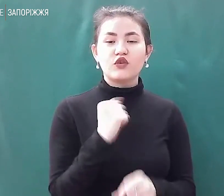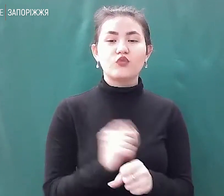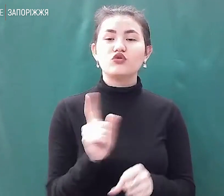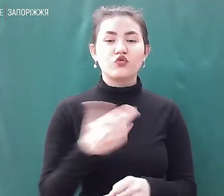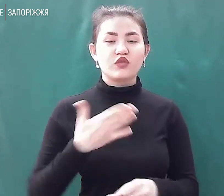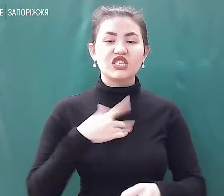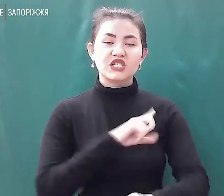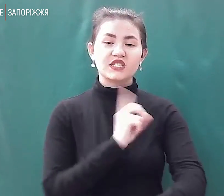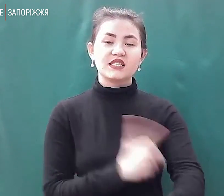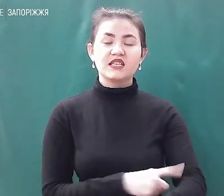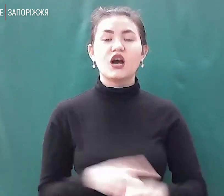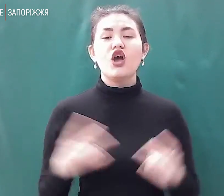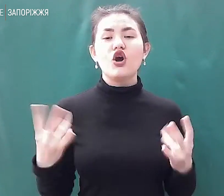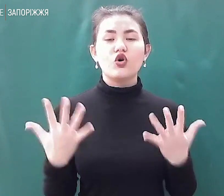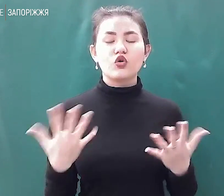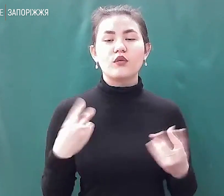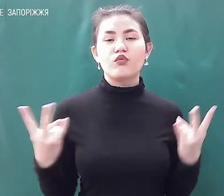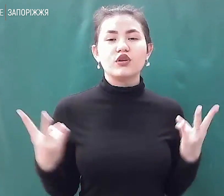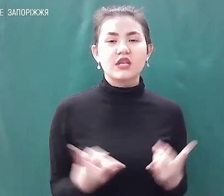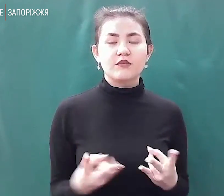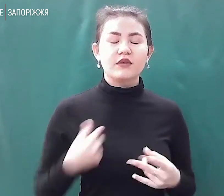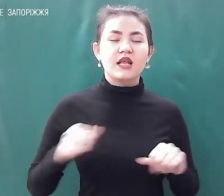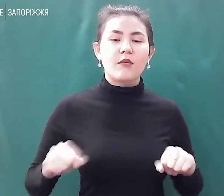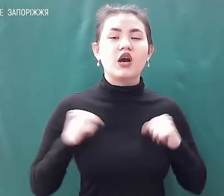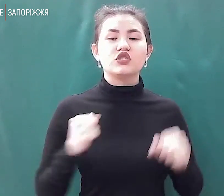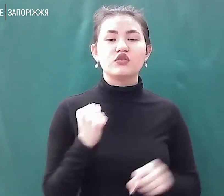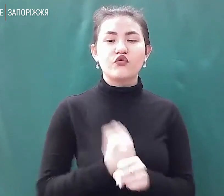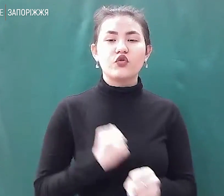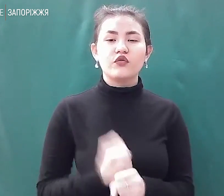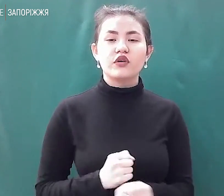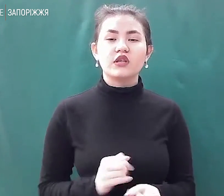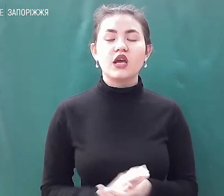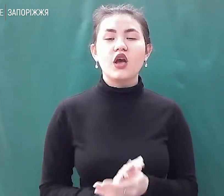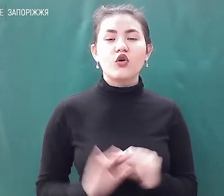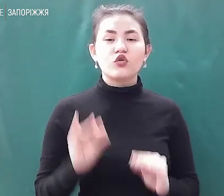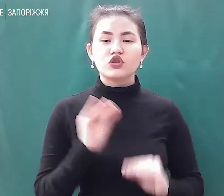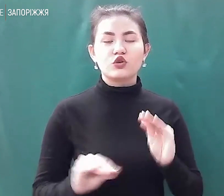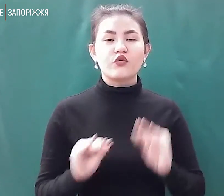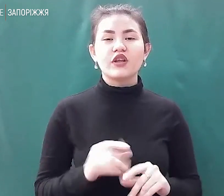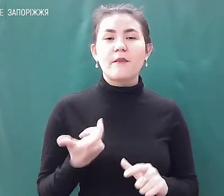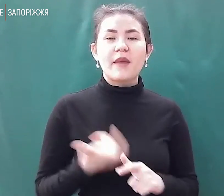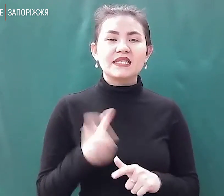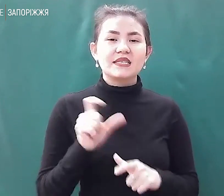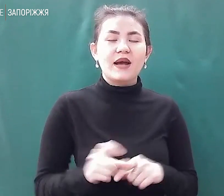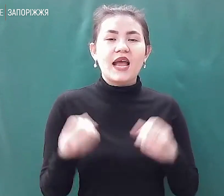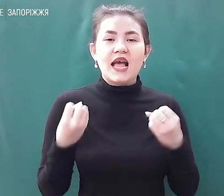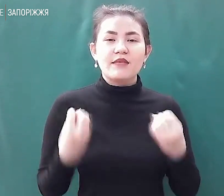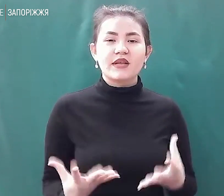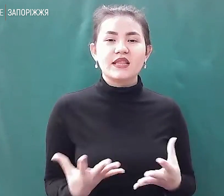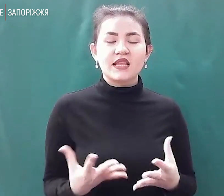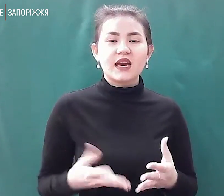потрібні, ми намагаємося створювати і конструювати максимально елементарний крив, що там були лише прямі